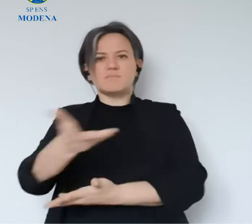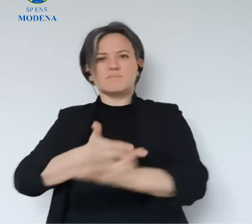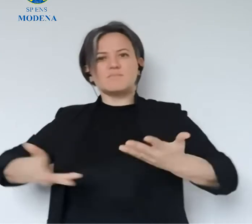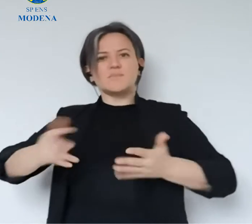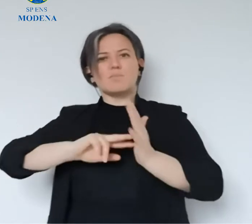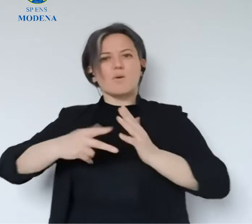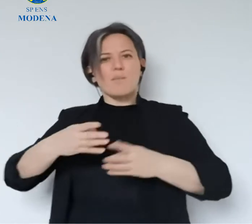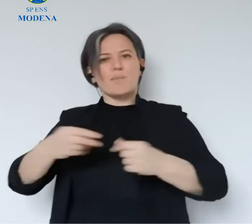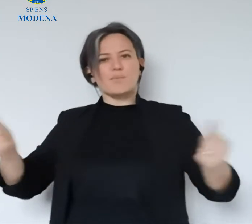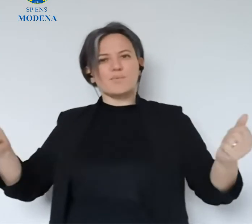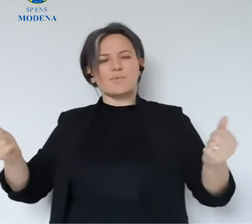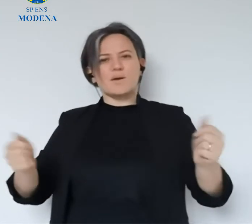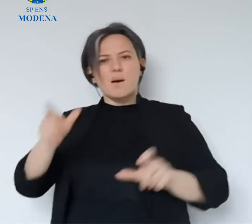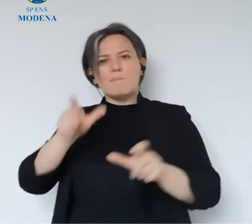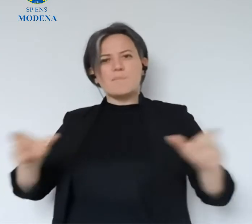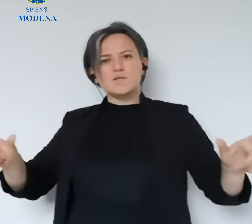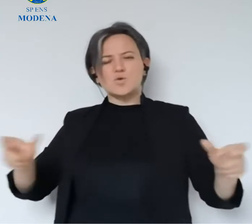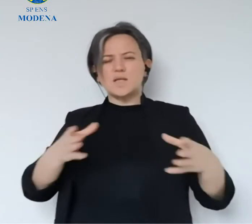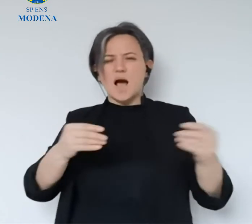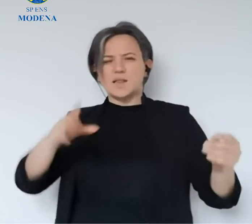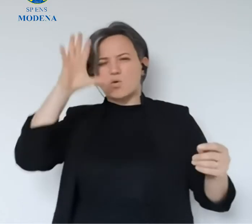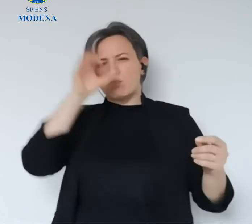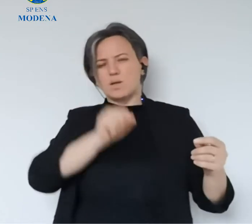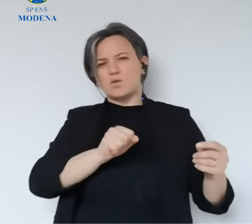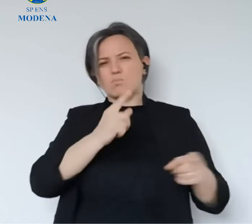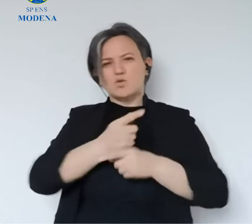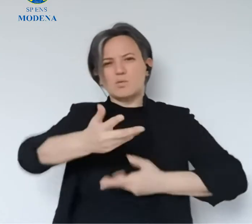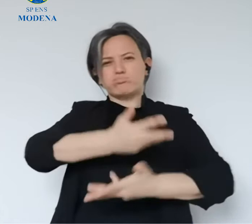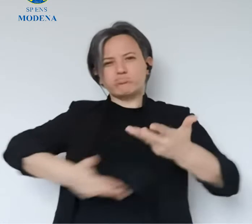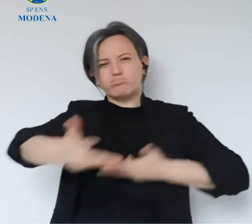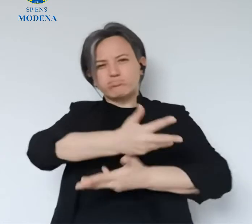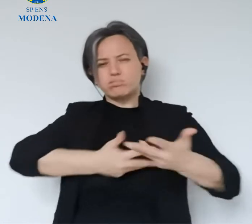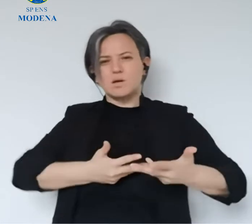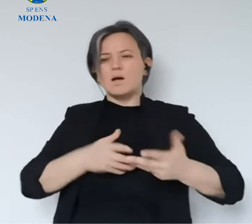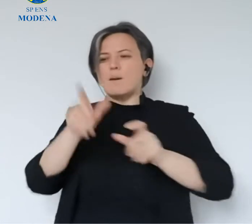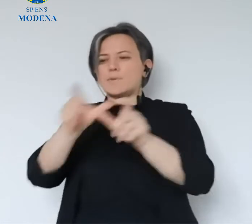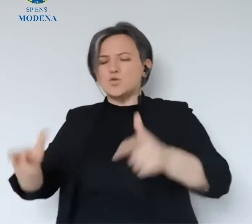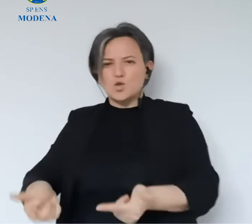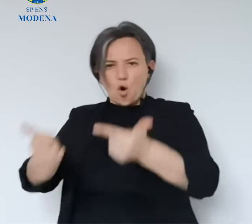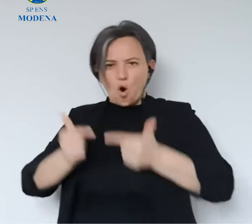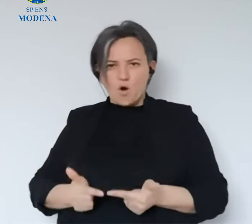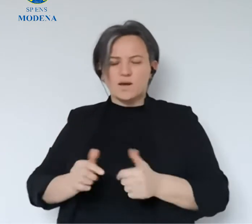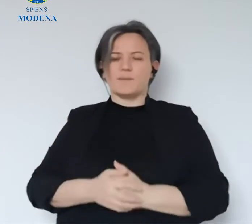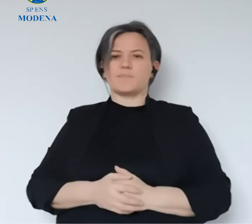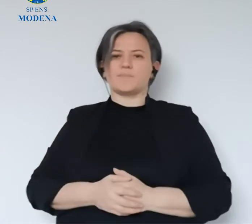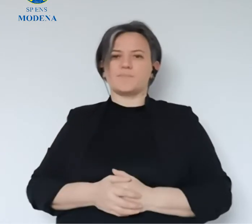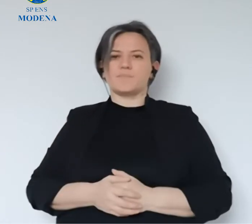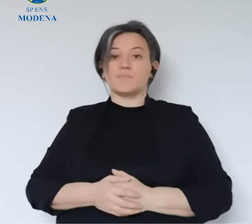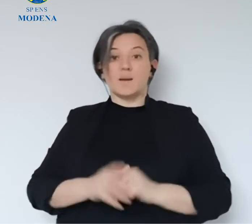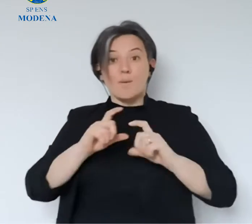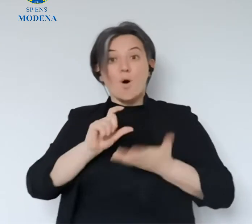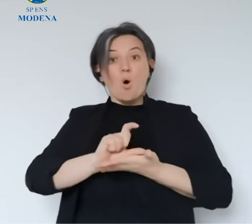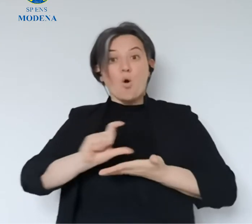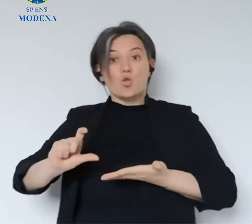sta aiutando e quando tu puoi essere una parte della soluzione del problema. Lo hanno capito tantissimi quelli che